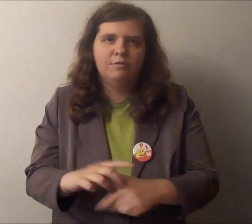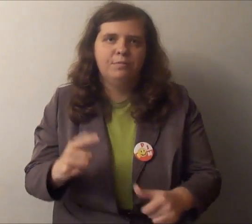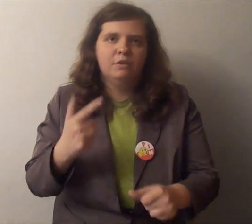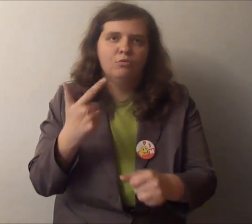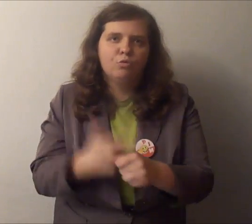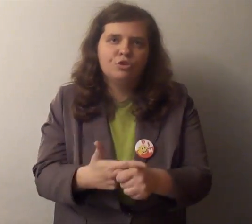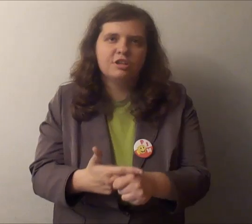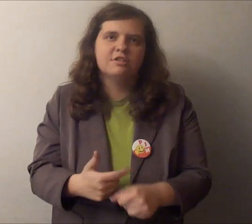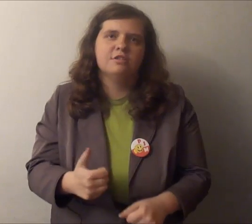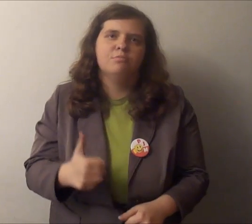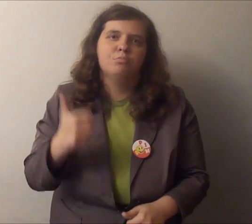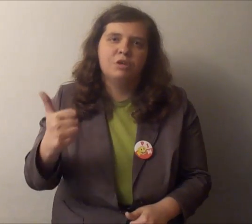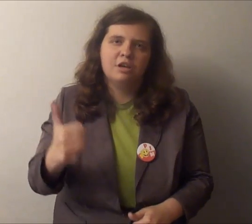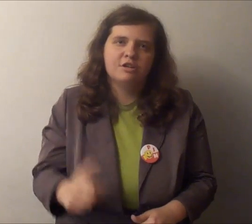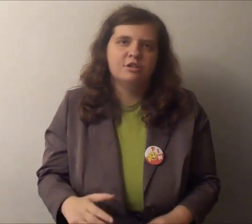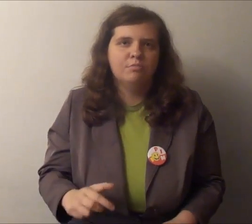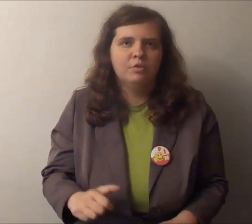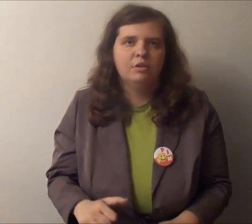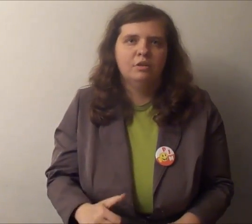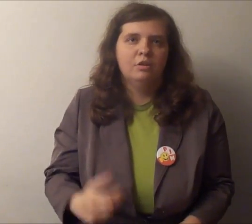XXI wieku.